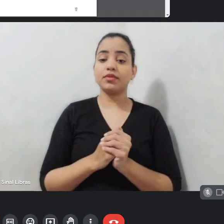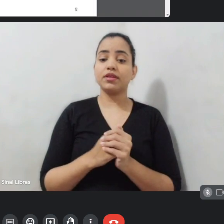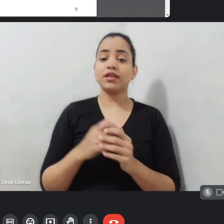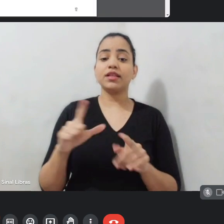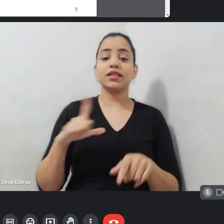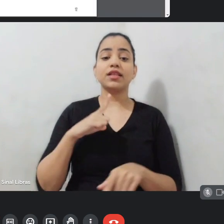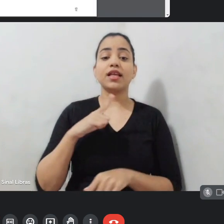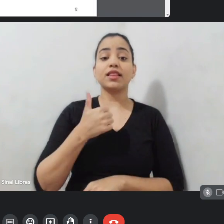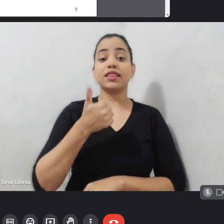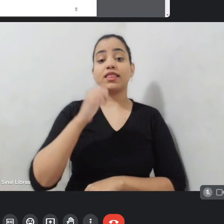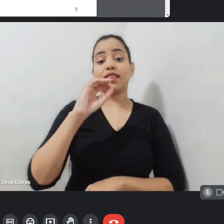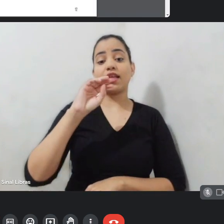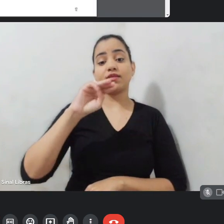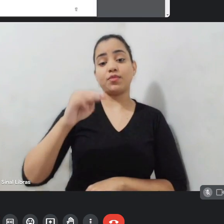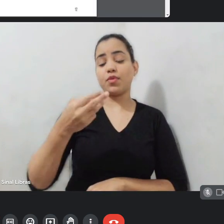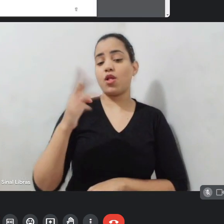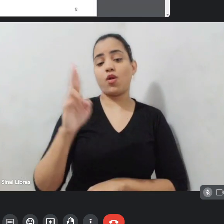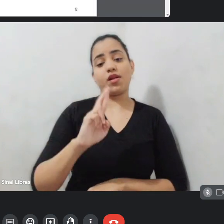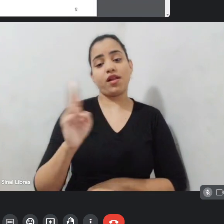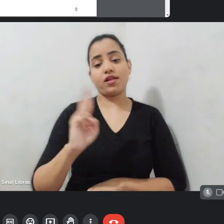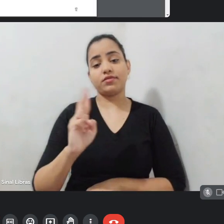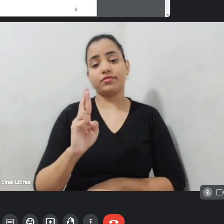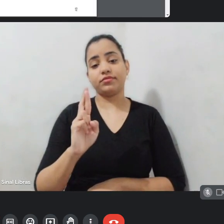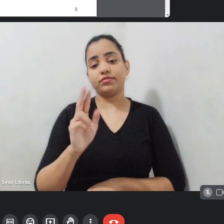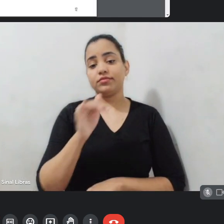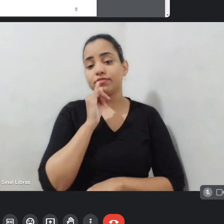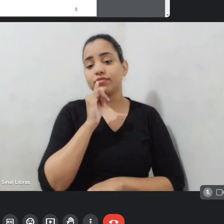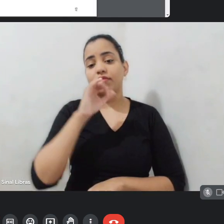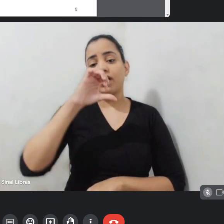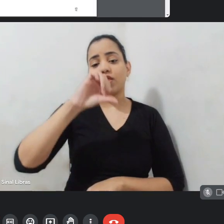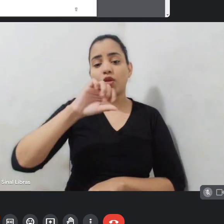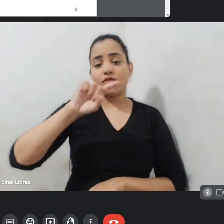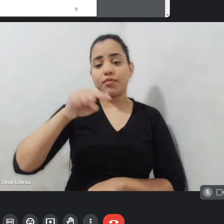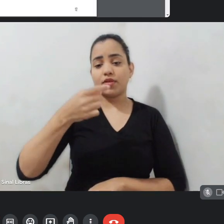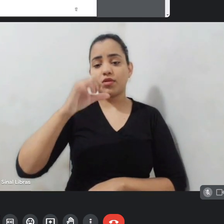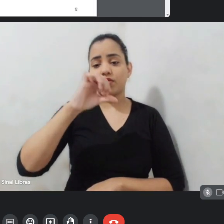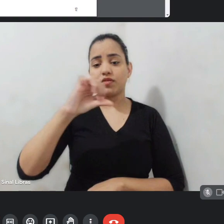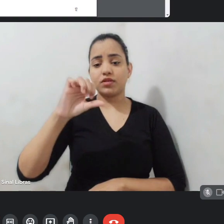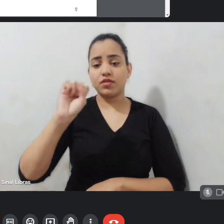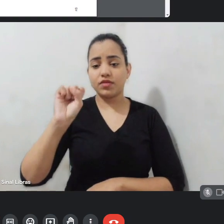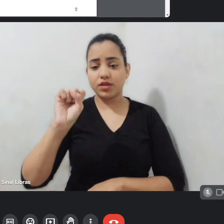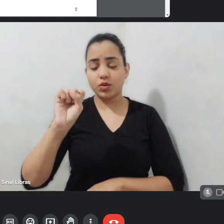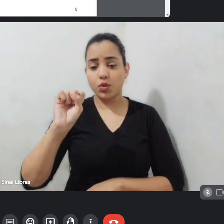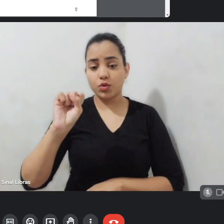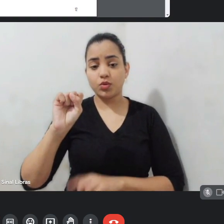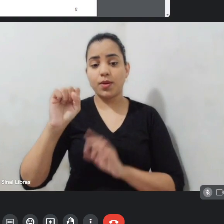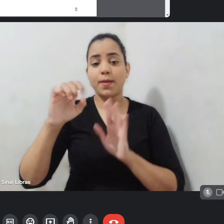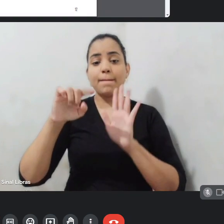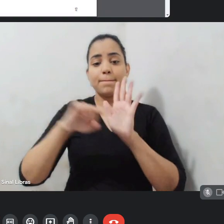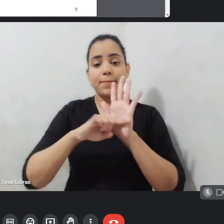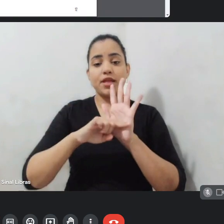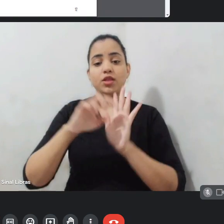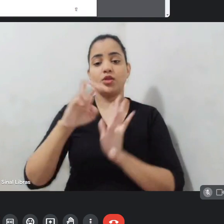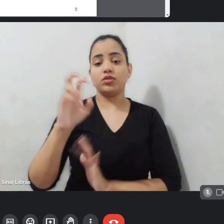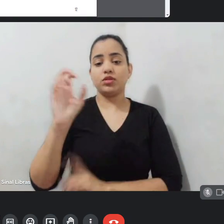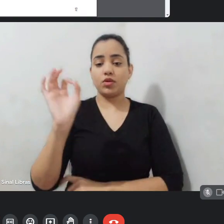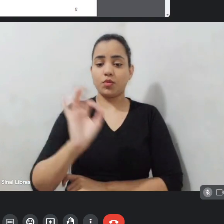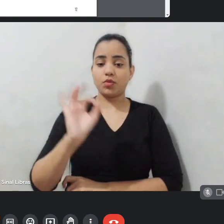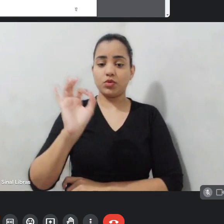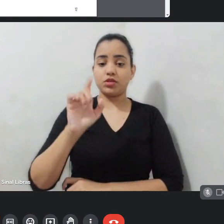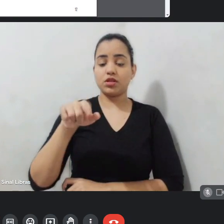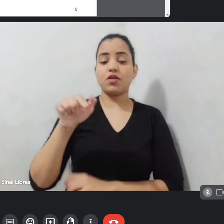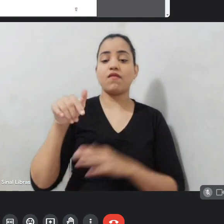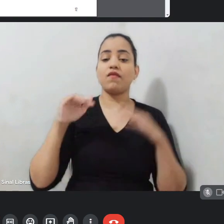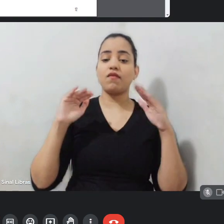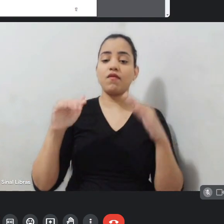reais, que aí, 9 milhões, 998, né, tirado em 5%, que é para as outras áreas. Aí é uma